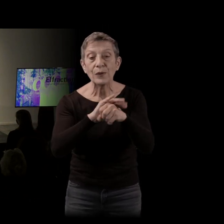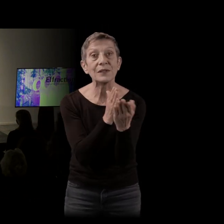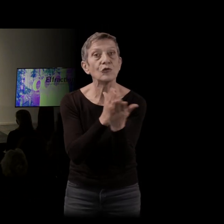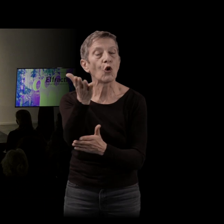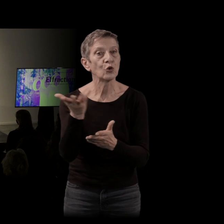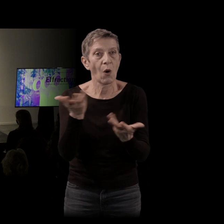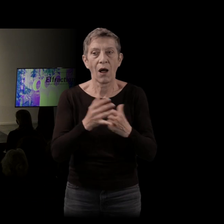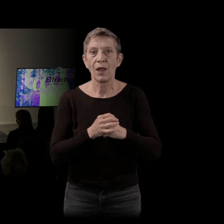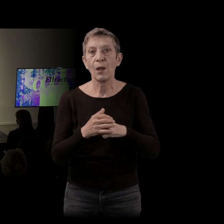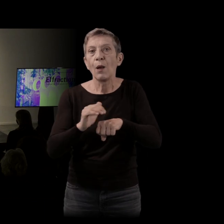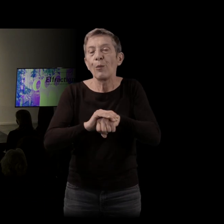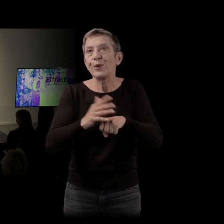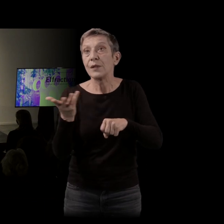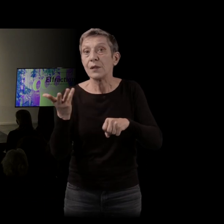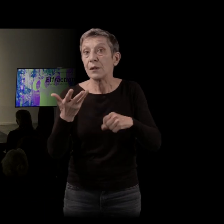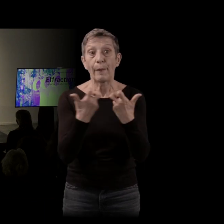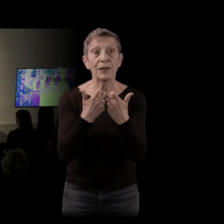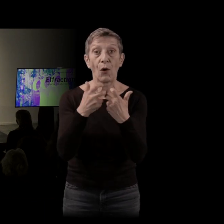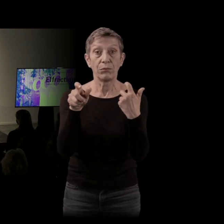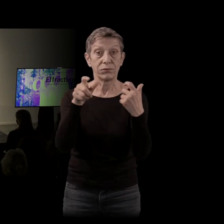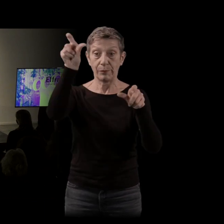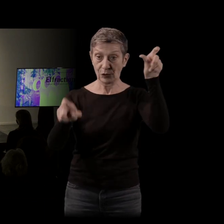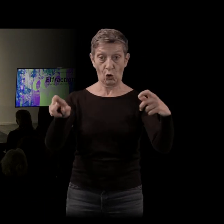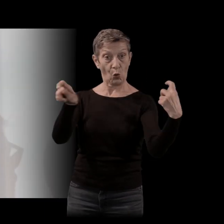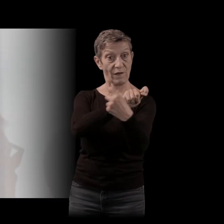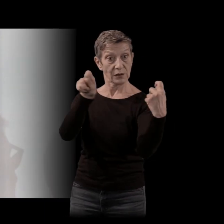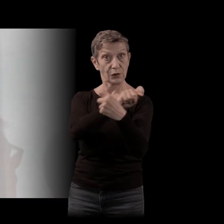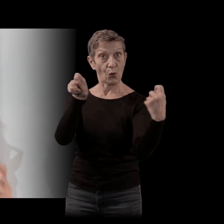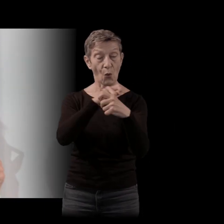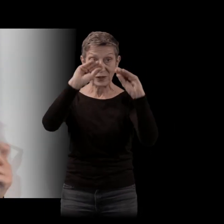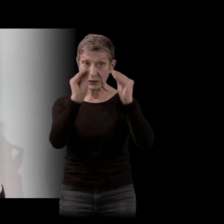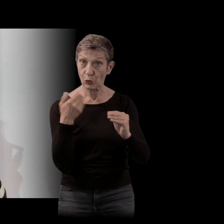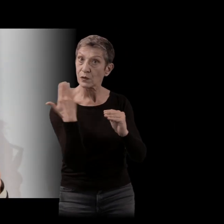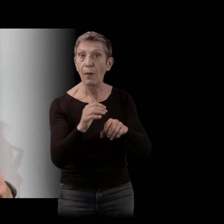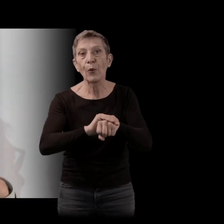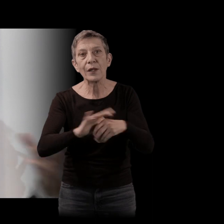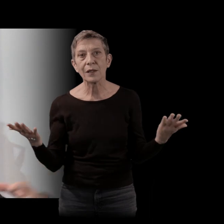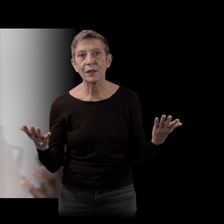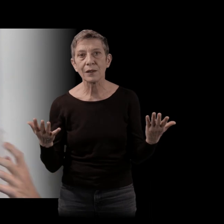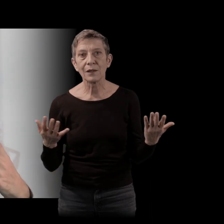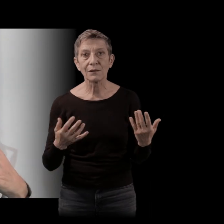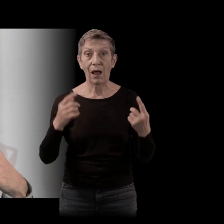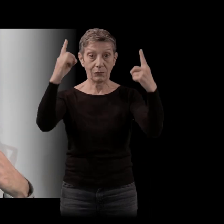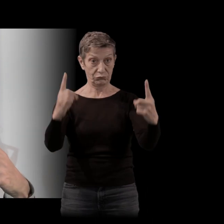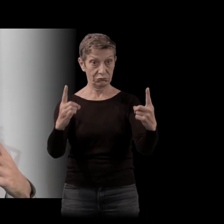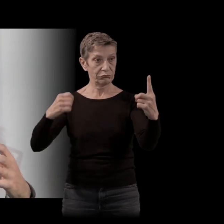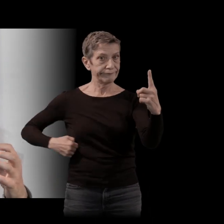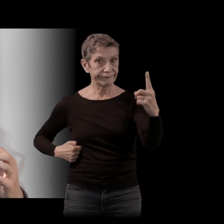d'une conversation entre deux personnes. Dès qu'il a plus d'une personne, on est déjà dans du politique. On est comment ça s